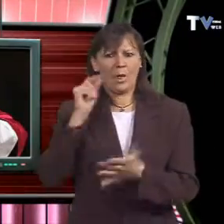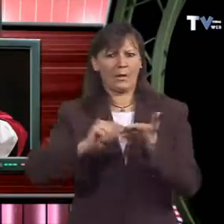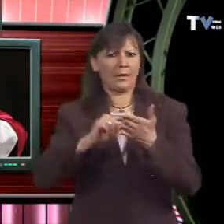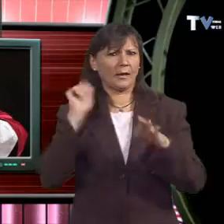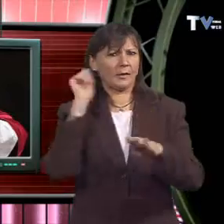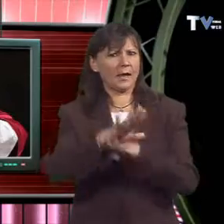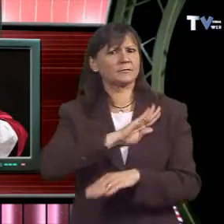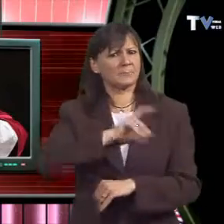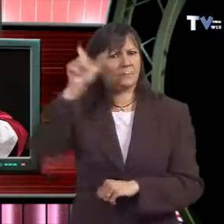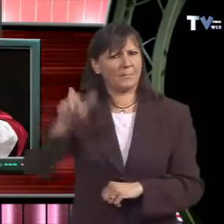abusos.